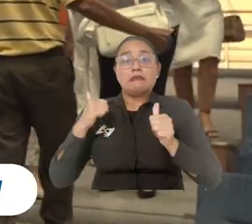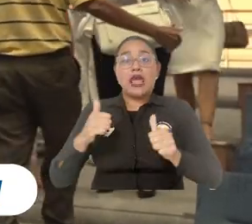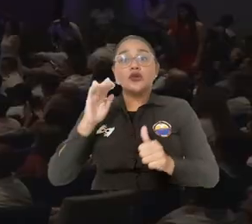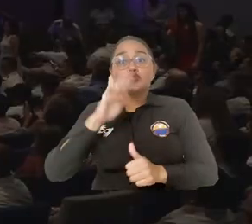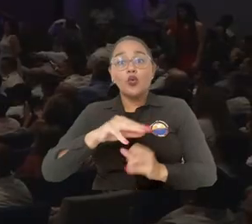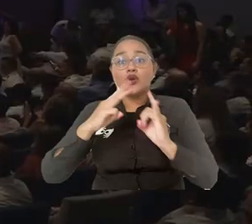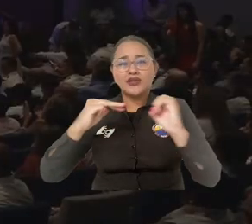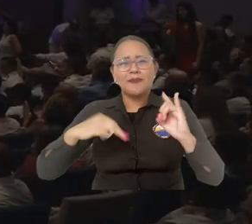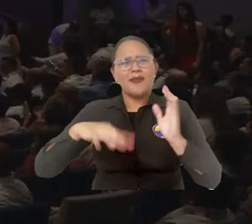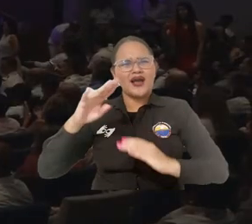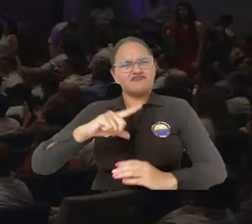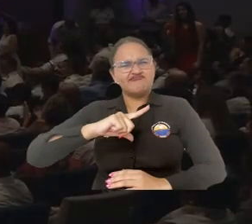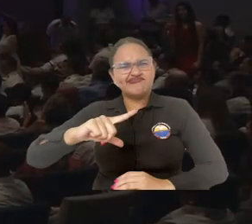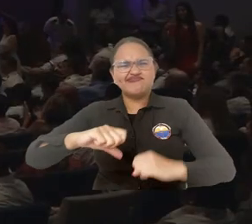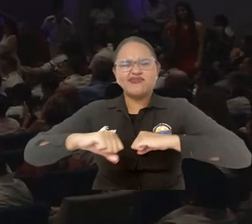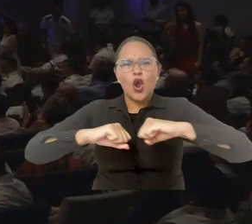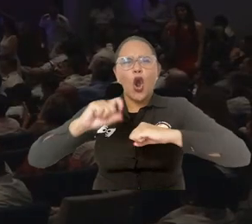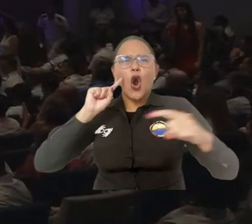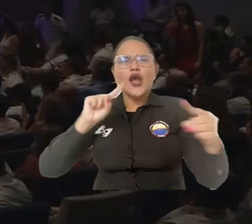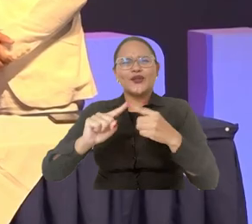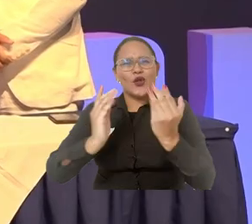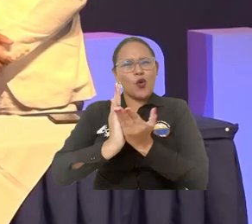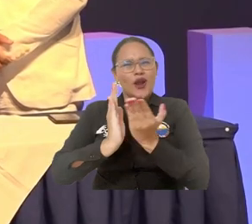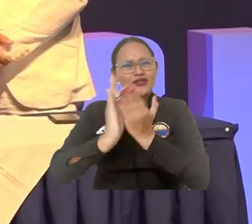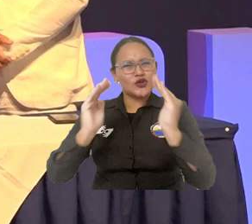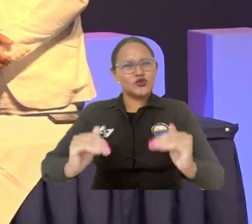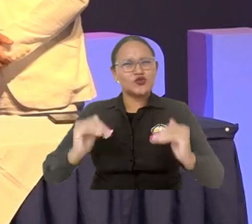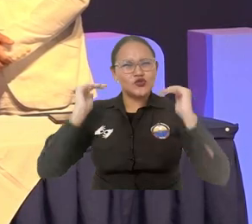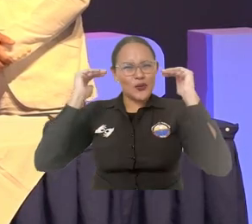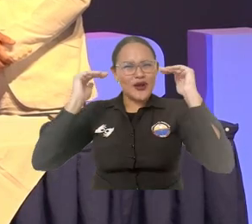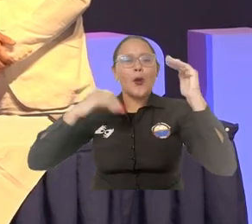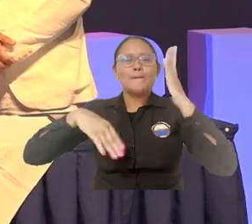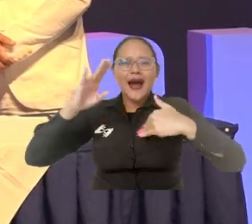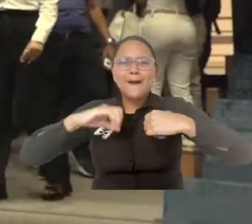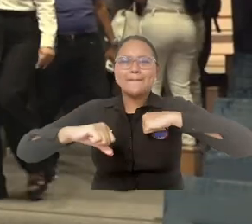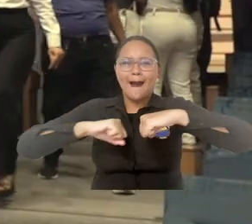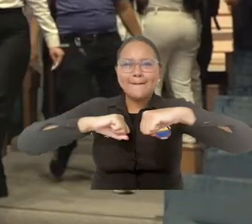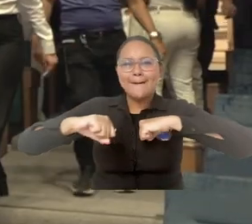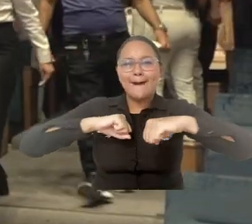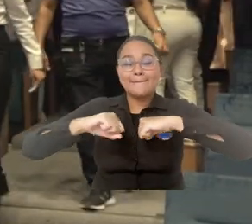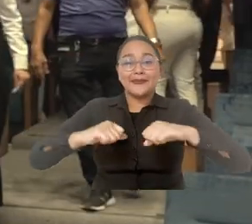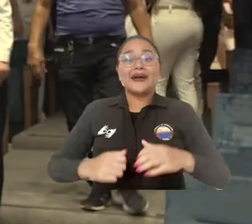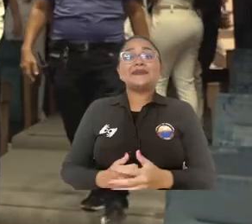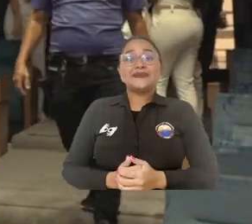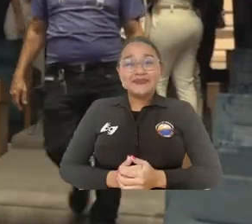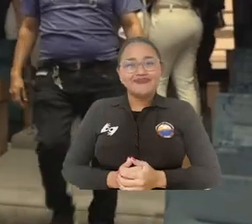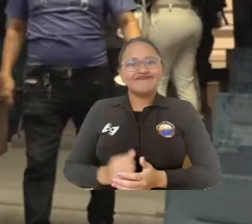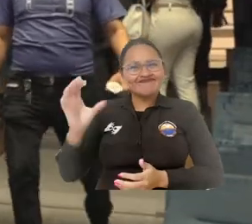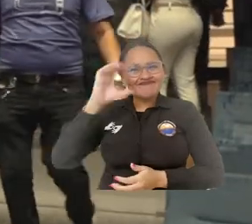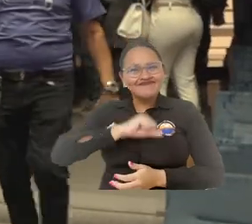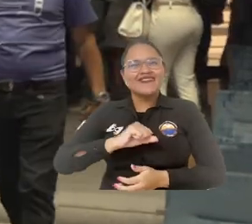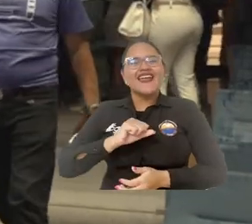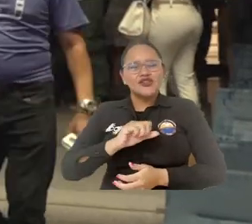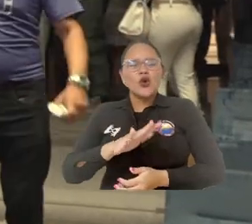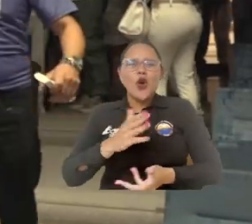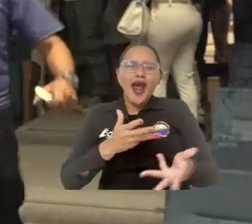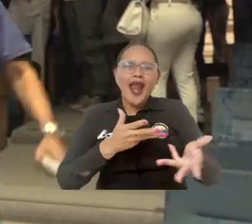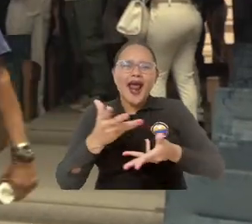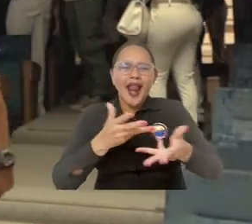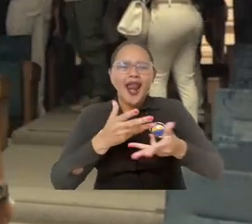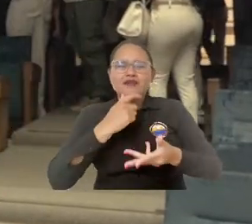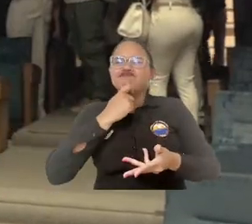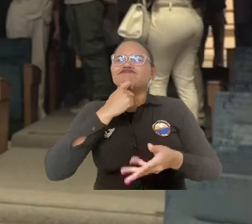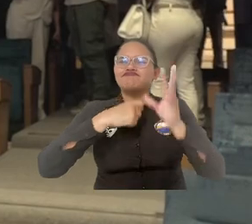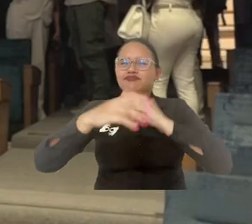Magdalena. Creemos que la universidad está liderando una nueva visión de la educación superior que tiene que ver ya no con lo que se